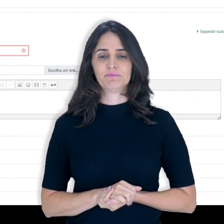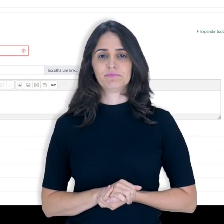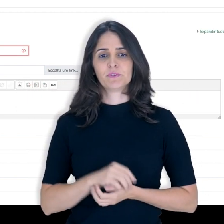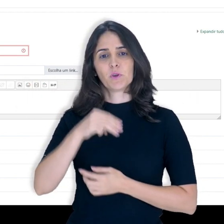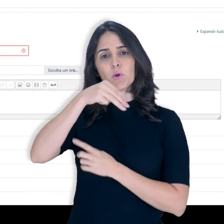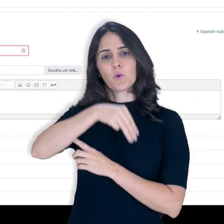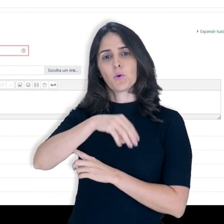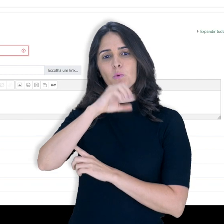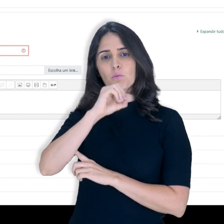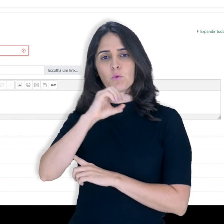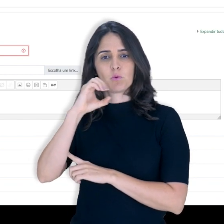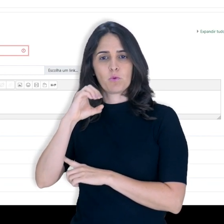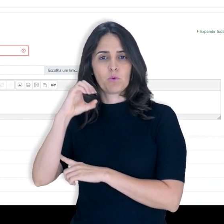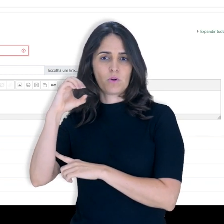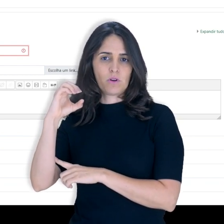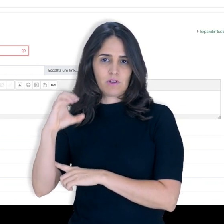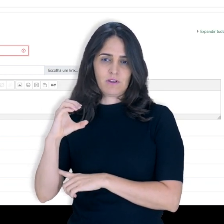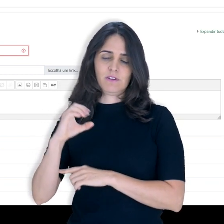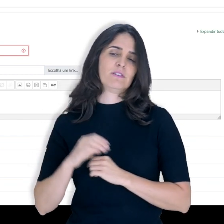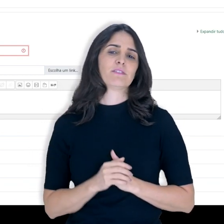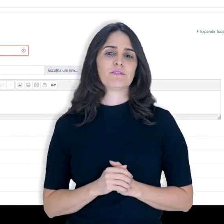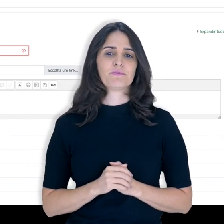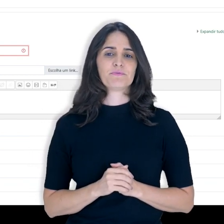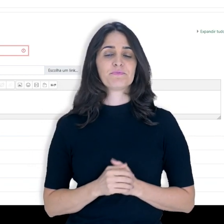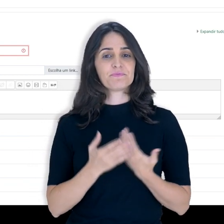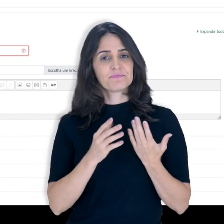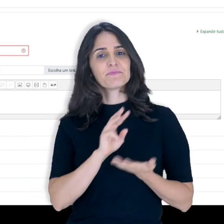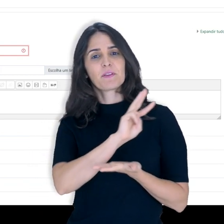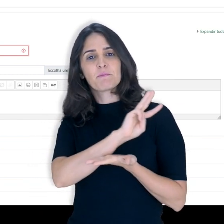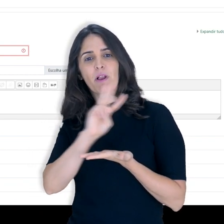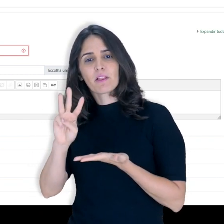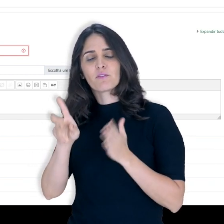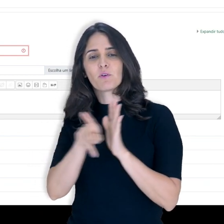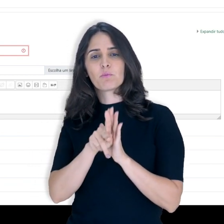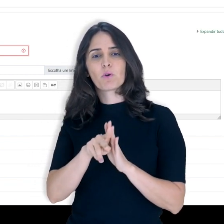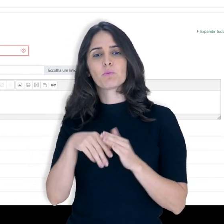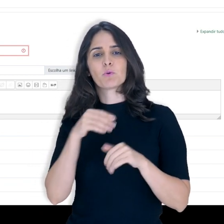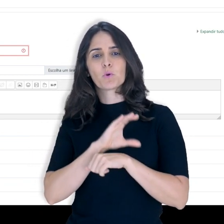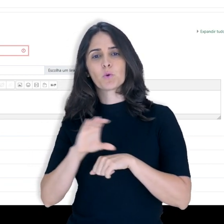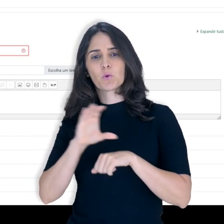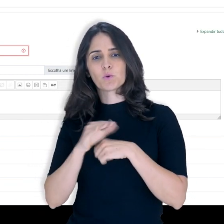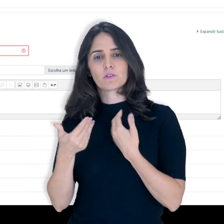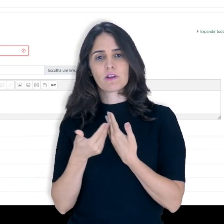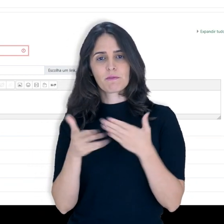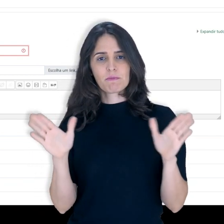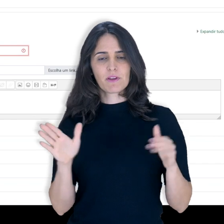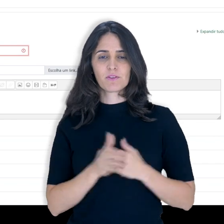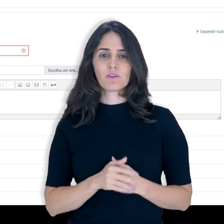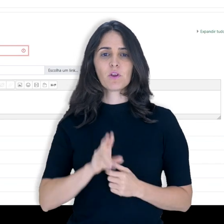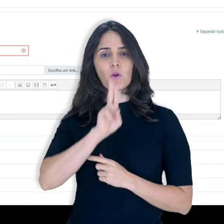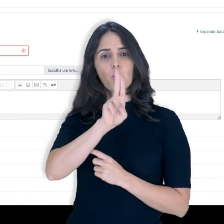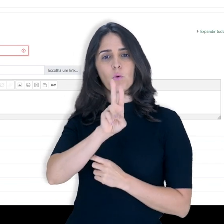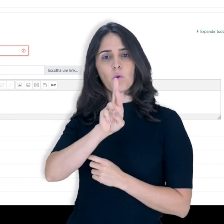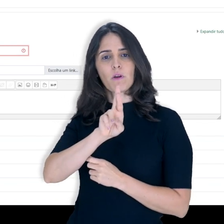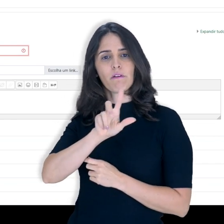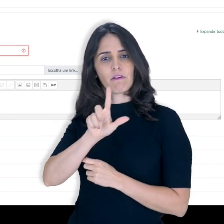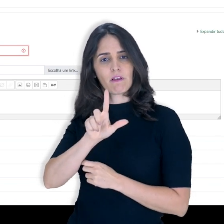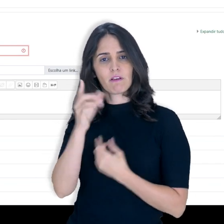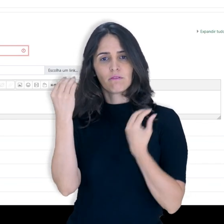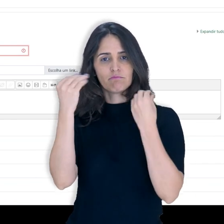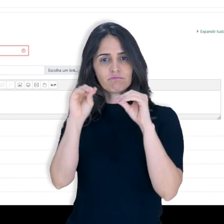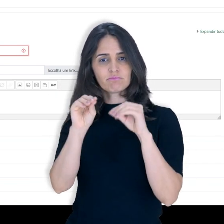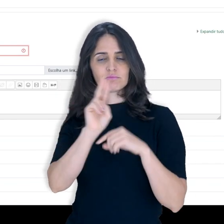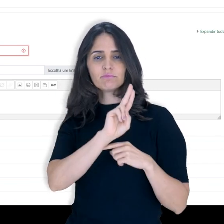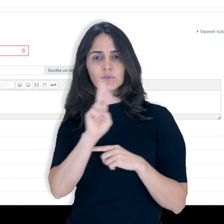Então essa é a nossa plataforma de cursos abertos. Então aqui está o endereço de uma URL externa, o